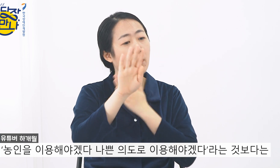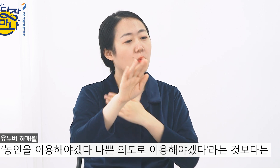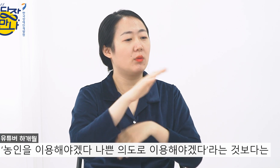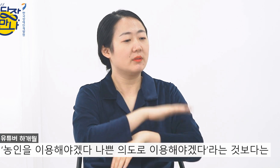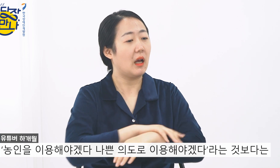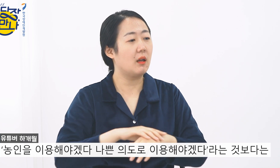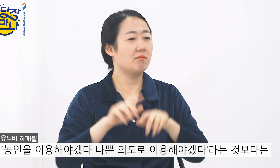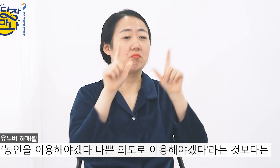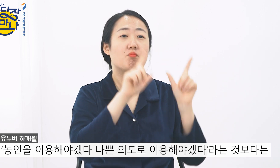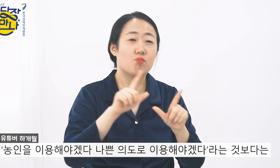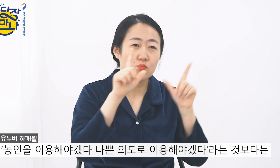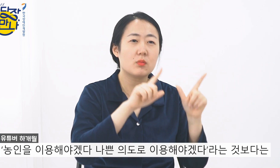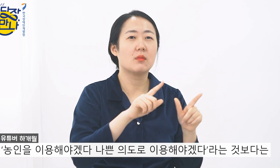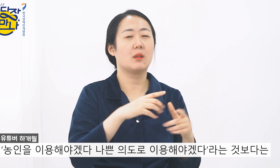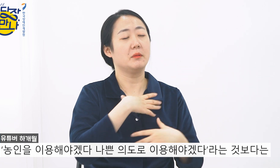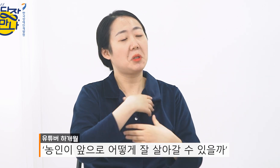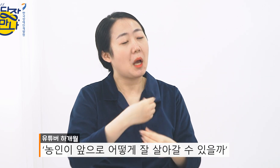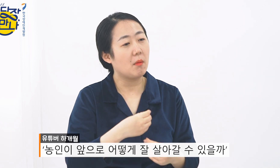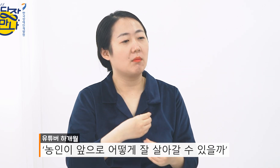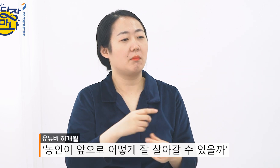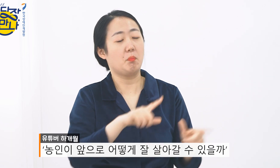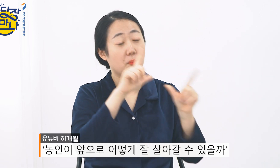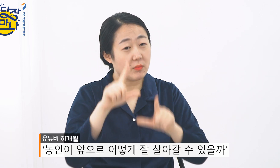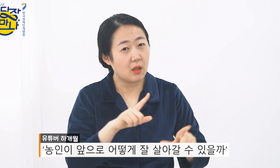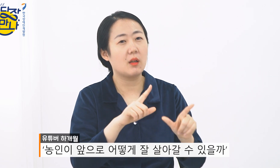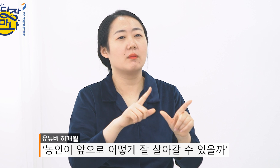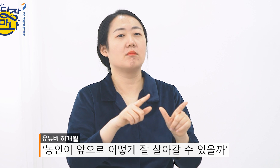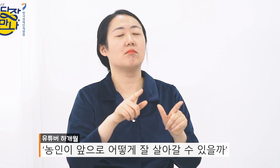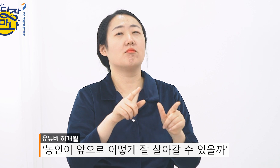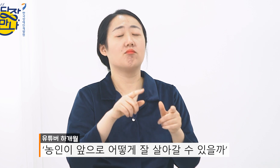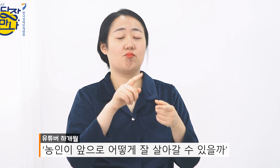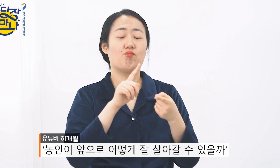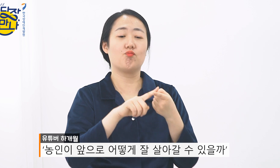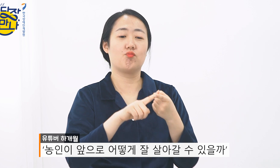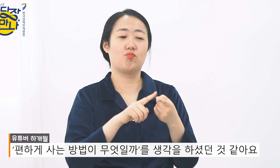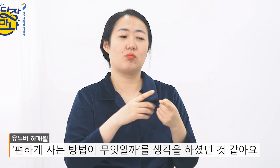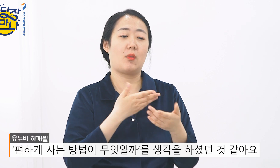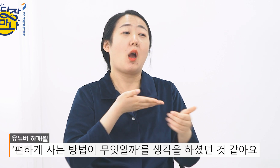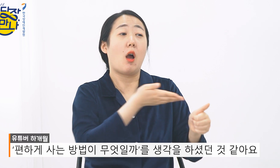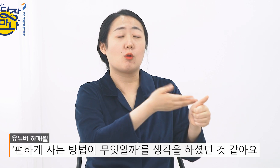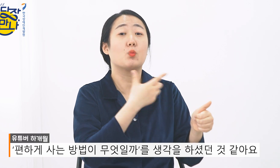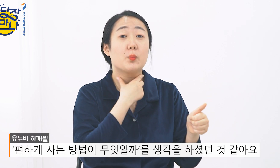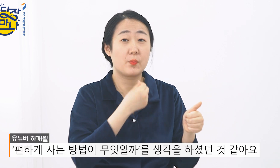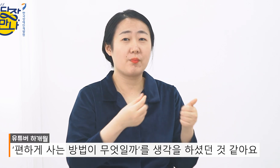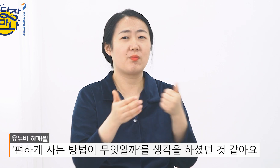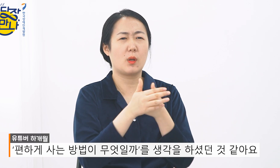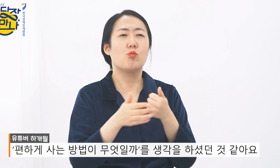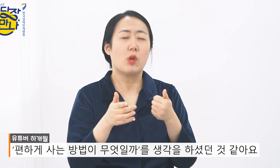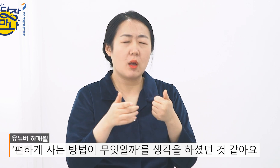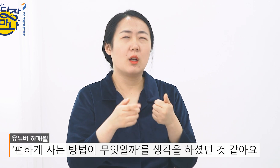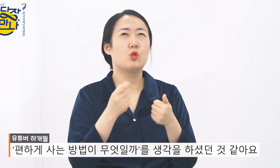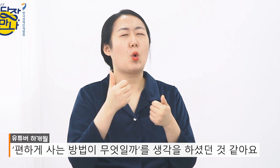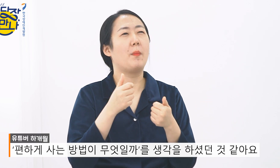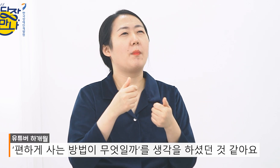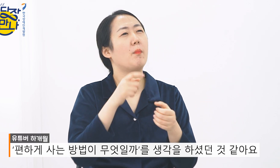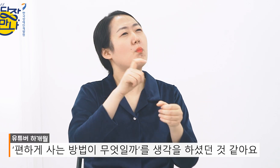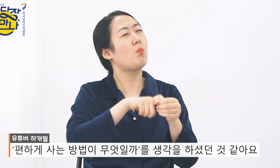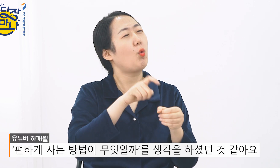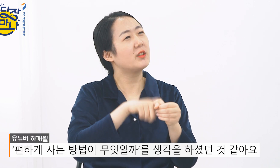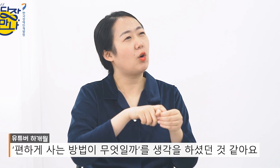이용해야겠다 라는 것보다는 농인이 앞으로 어떻게 잘 살아갈 수 있을까 편하게 살아갈 수 있는 방법이 무엇일까를 생각을 하셨던 것